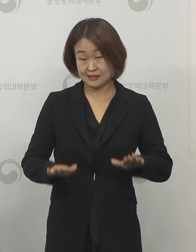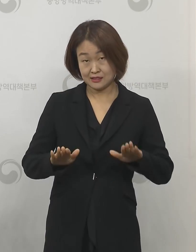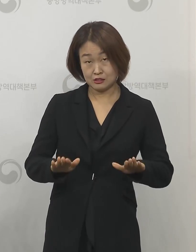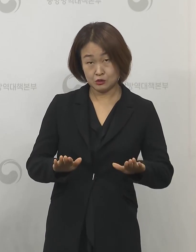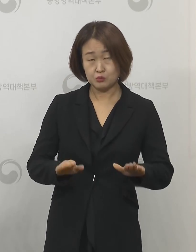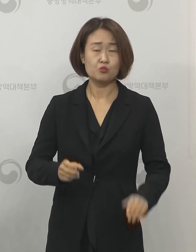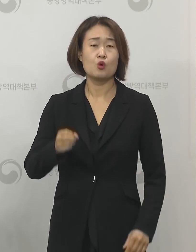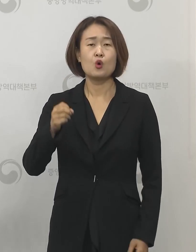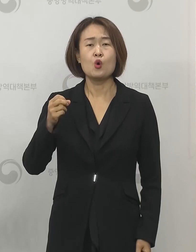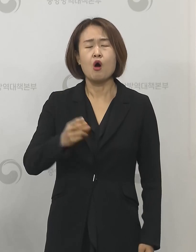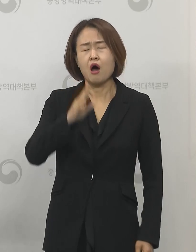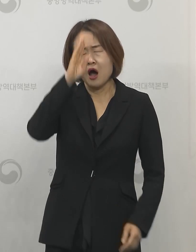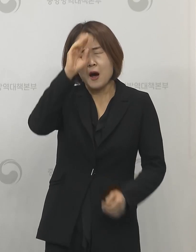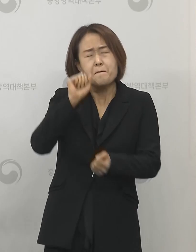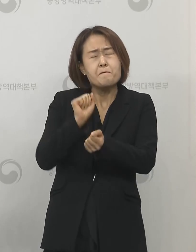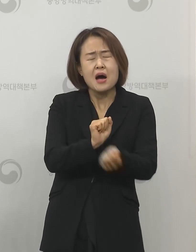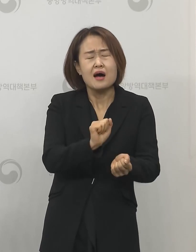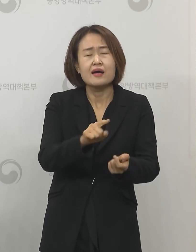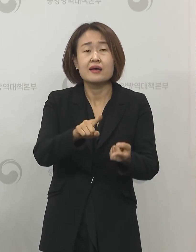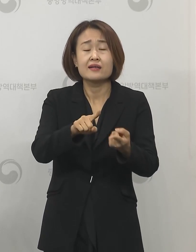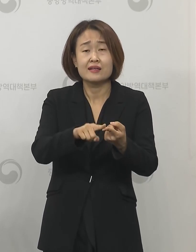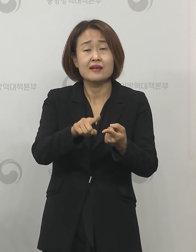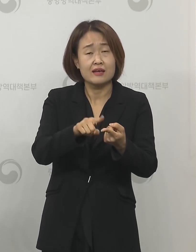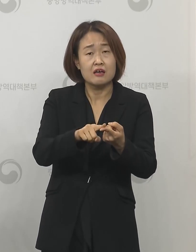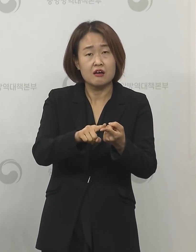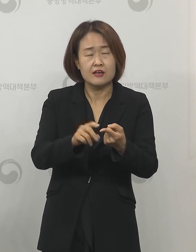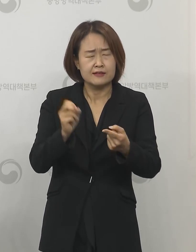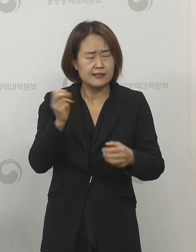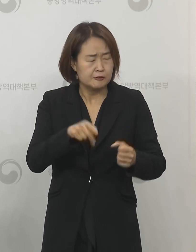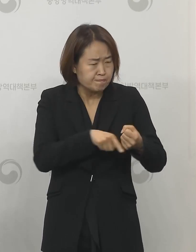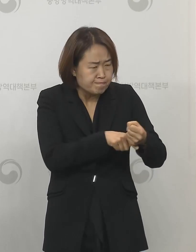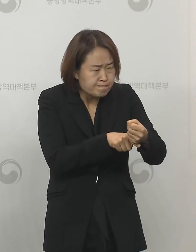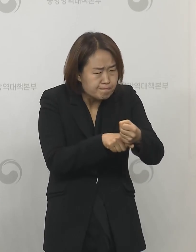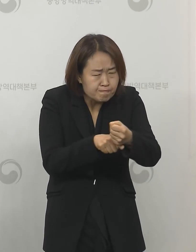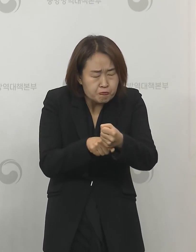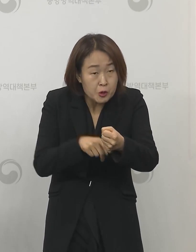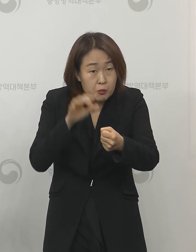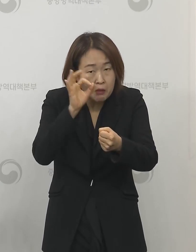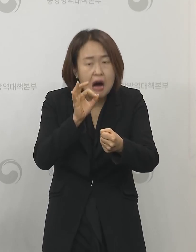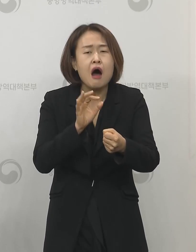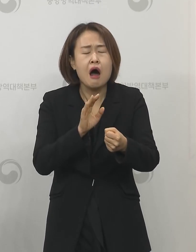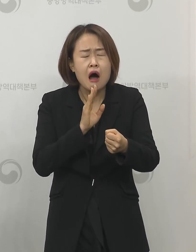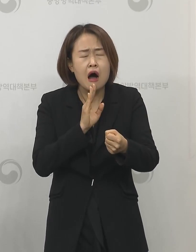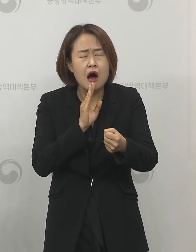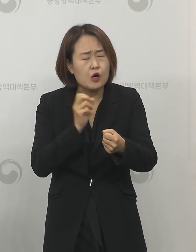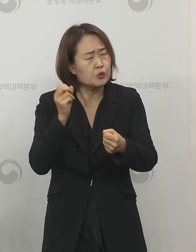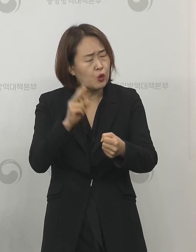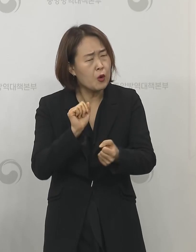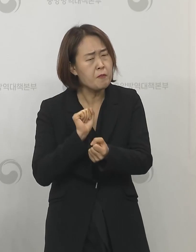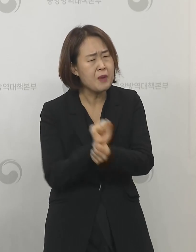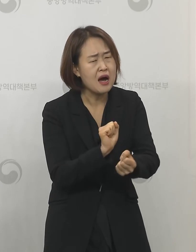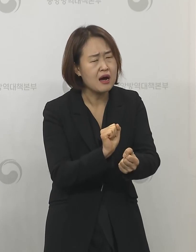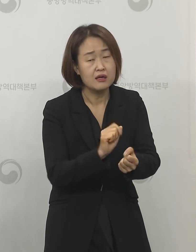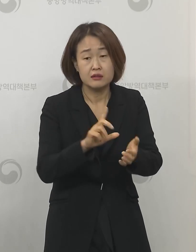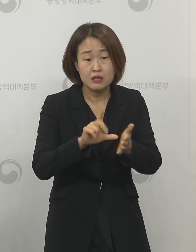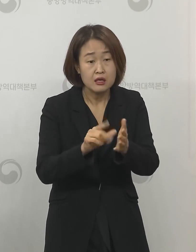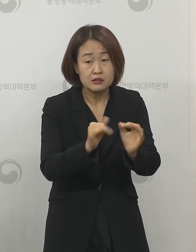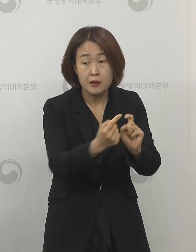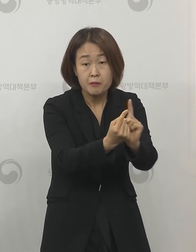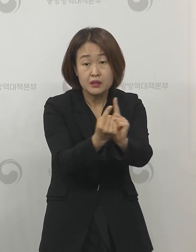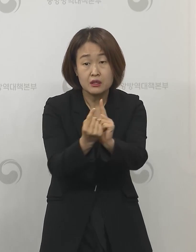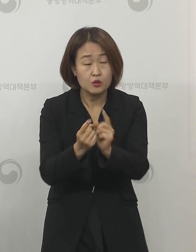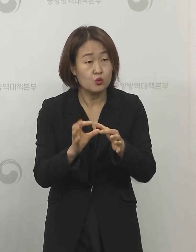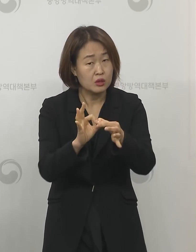재양성자에 대해서는 저희가 역학조사를 하면서 재양성 됐을 때의 접촉자에